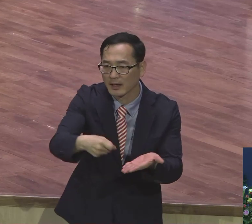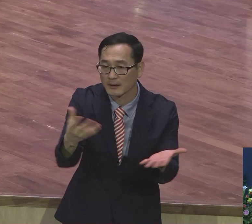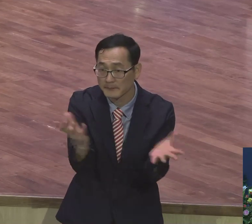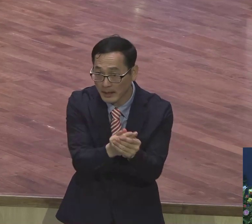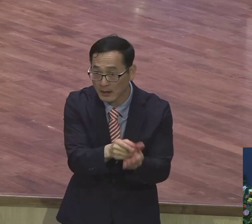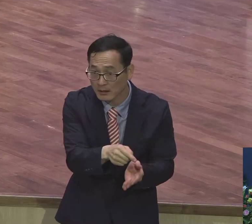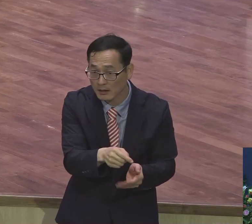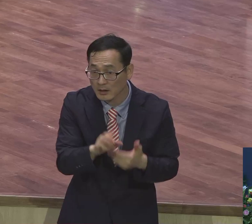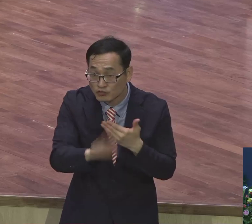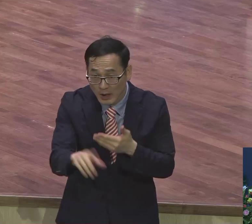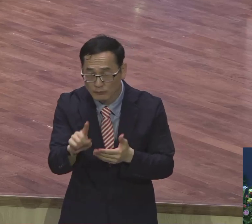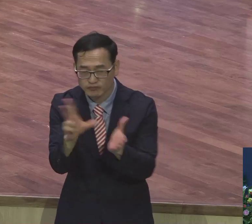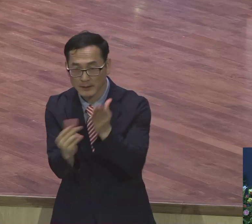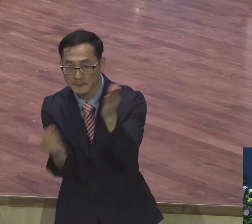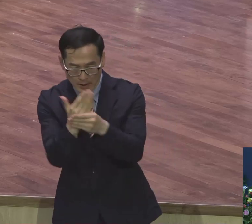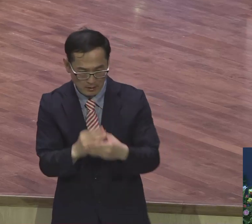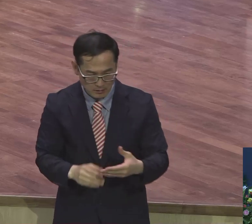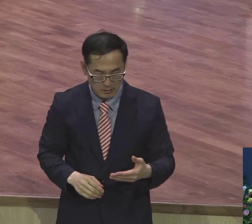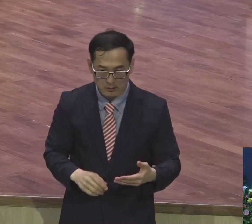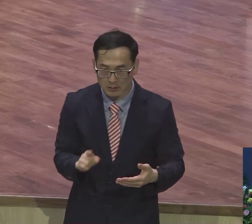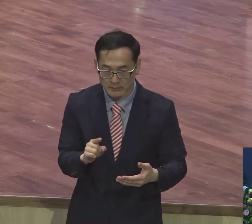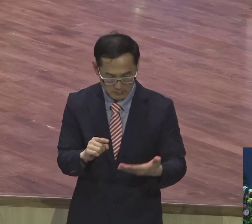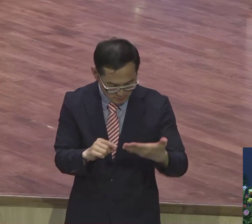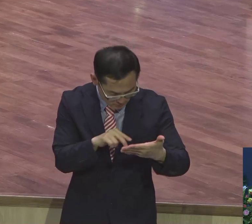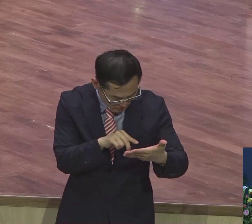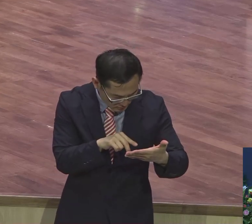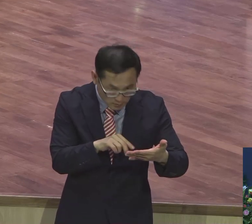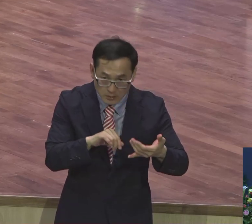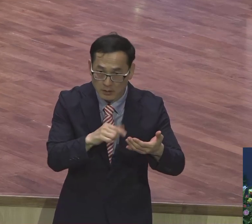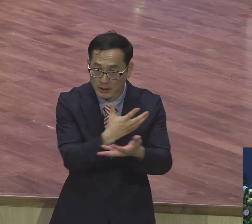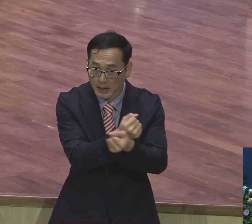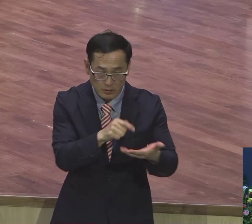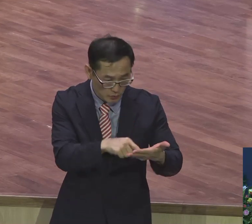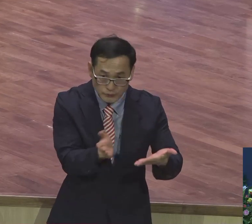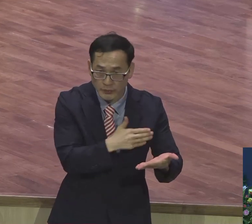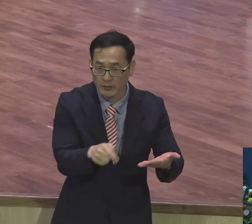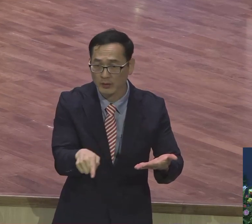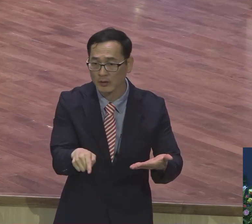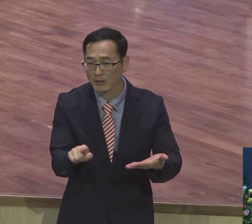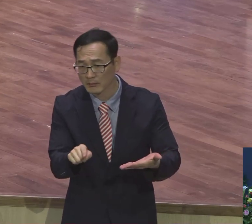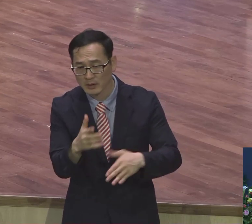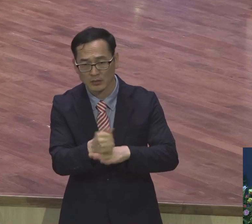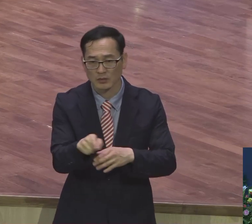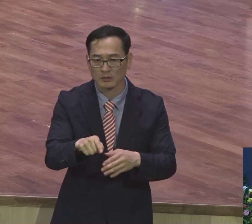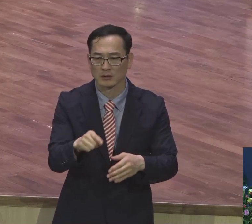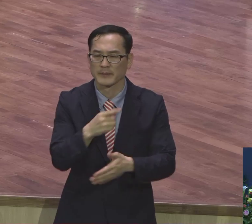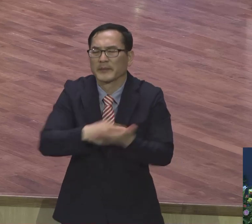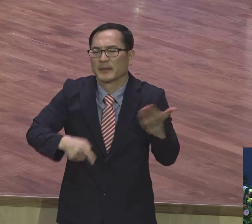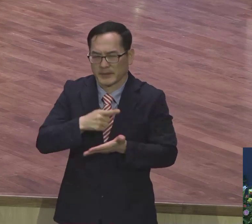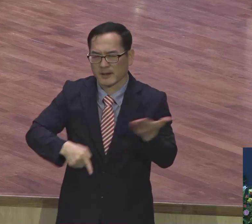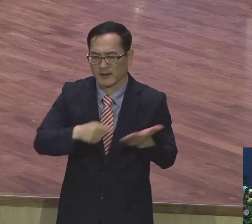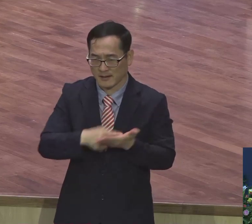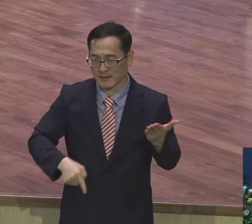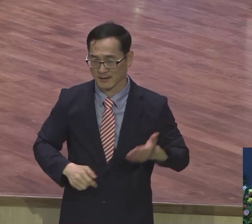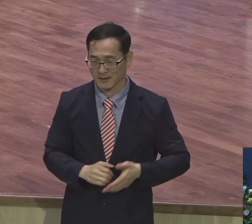율법을 많이 알았어요. 많이 공부했습니다. 잘 지키고 전통을 지킨다 했지만 그들은 자기들의 방법이었지 하나님의